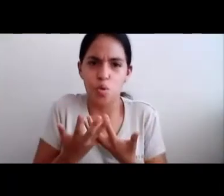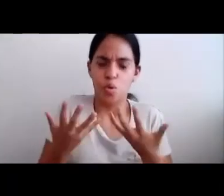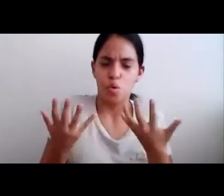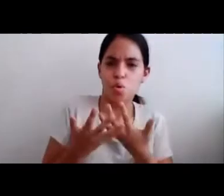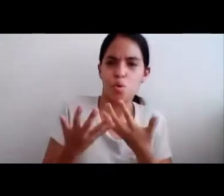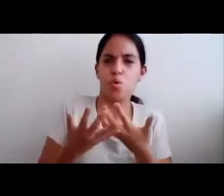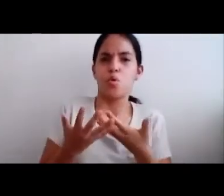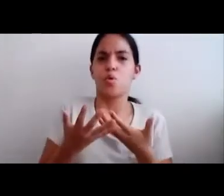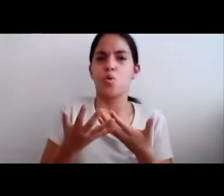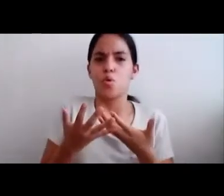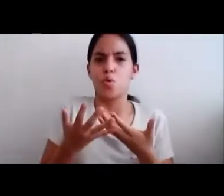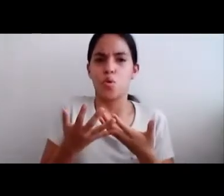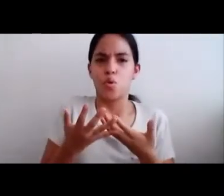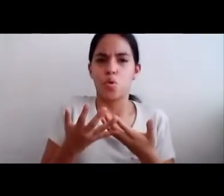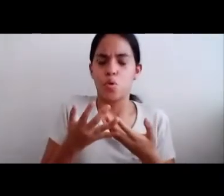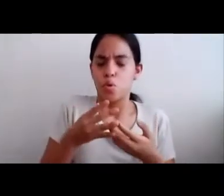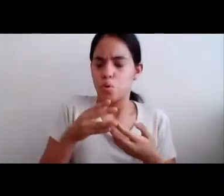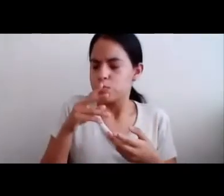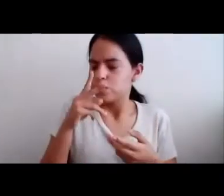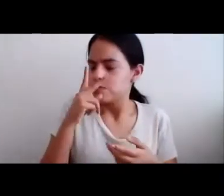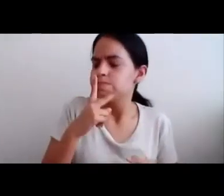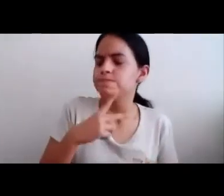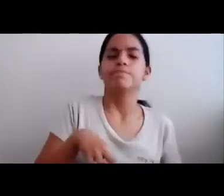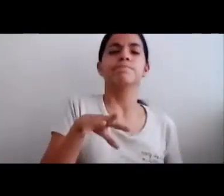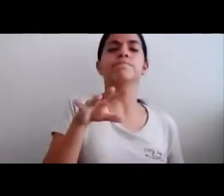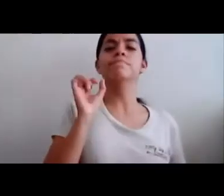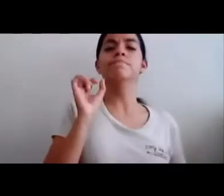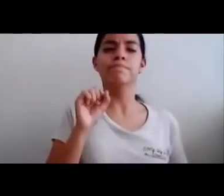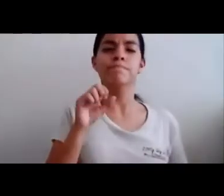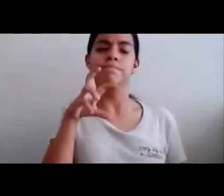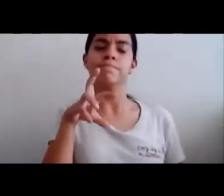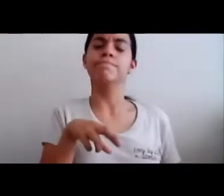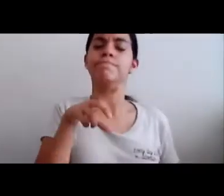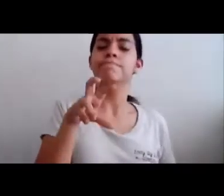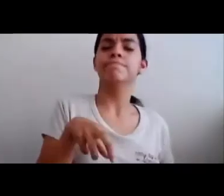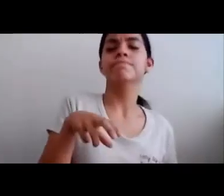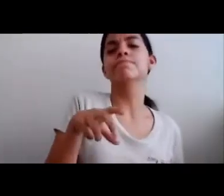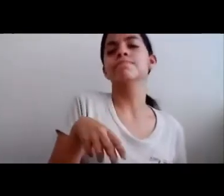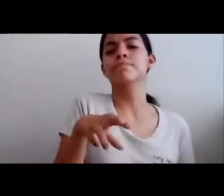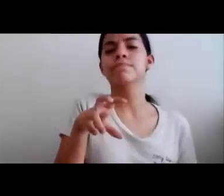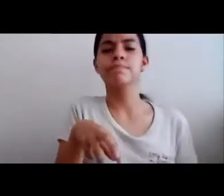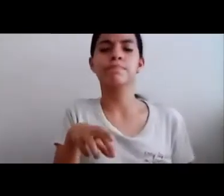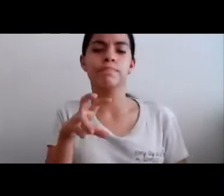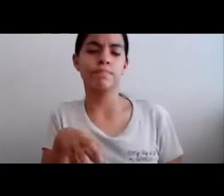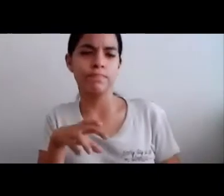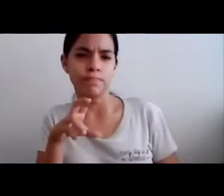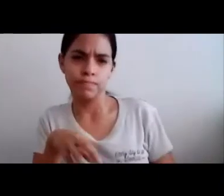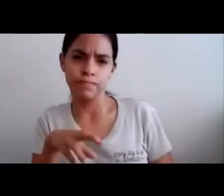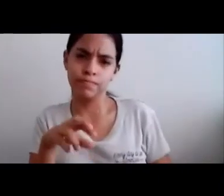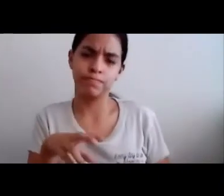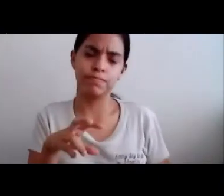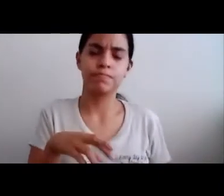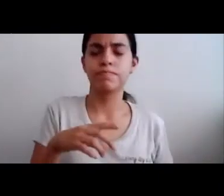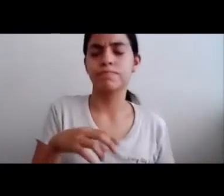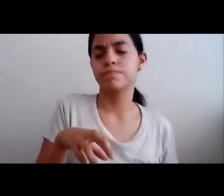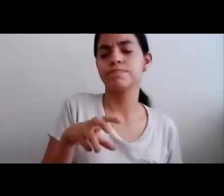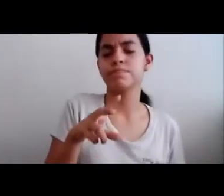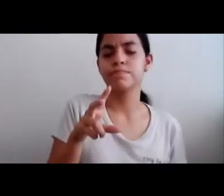¿Pero cómo? ¿Cómo? ¿Qué hace acá? La bruja Entró rápidamente En el palacio